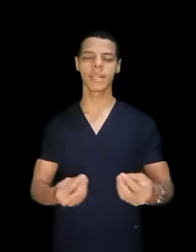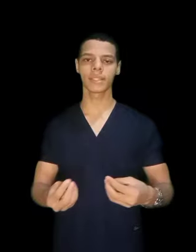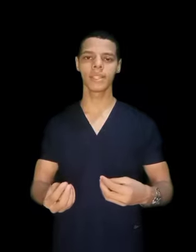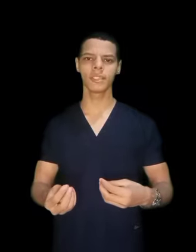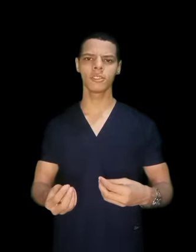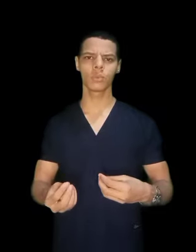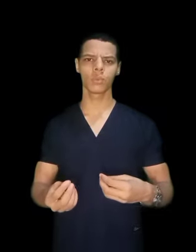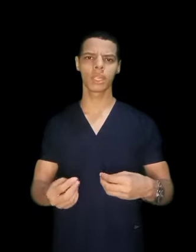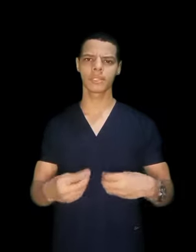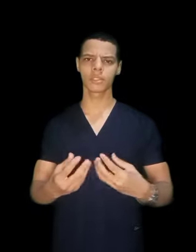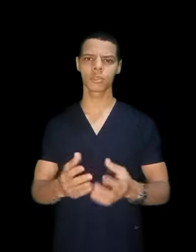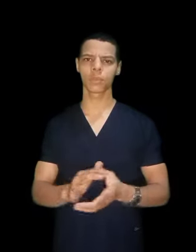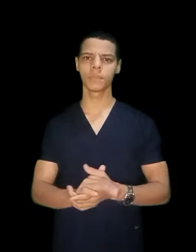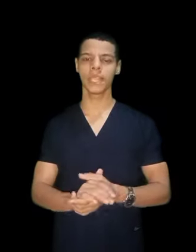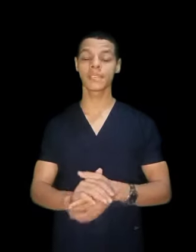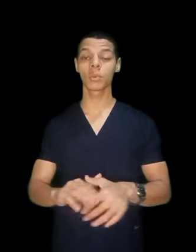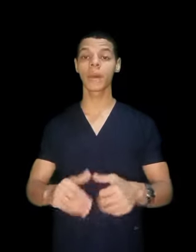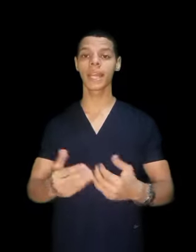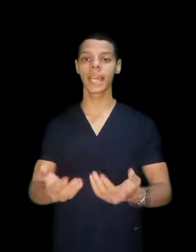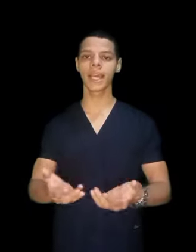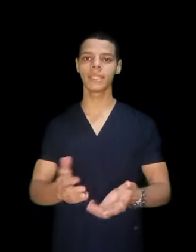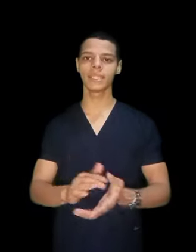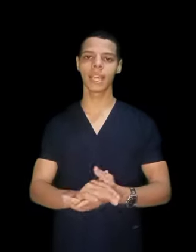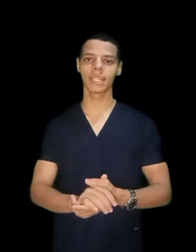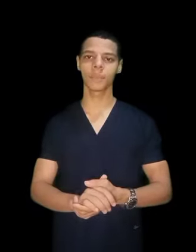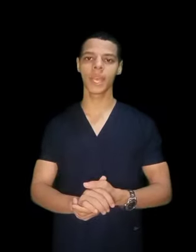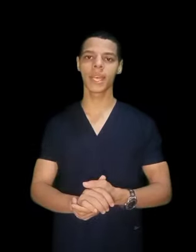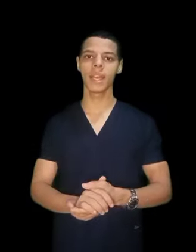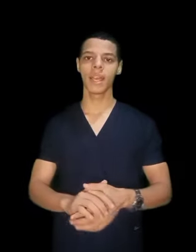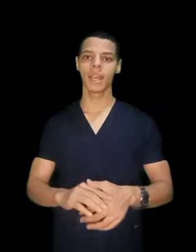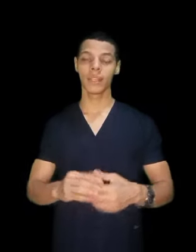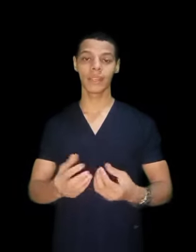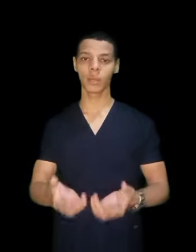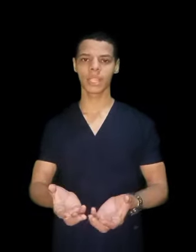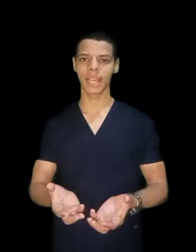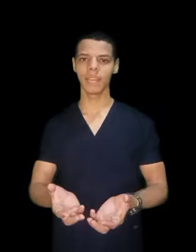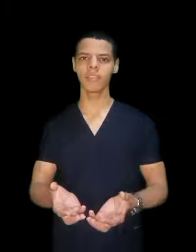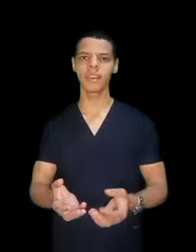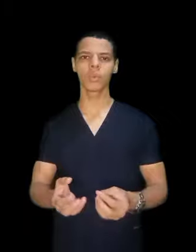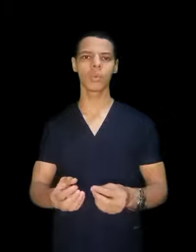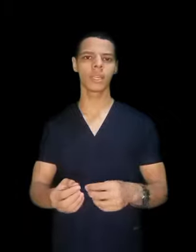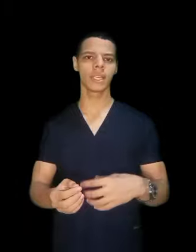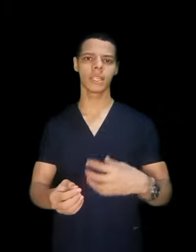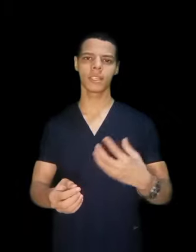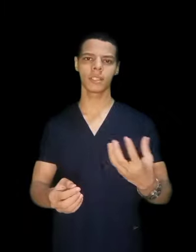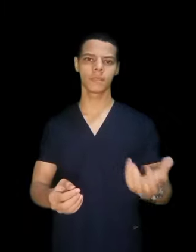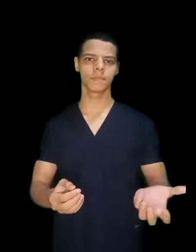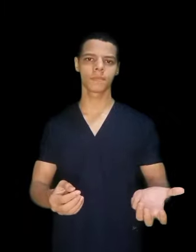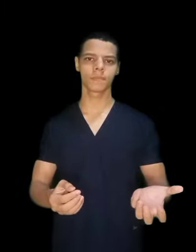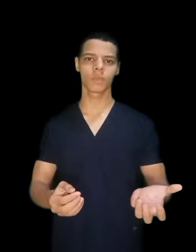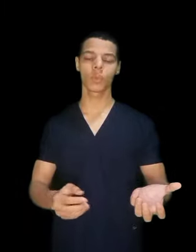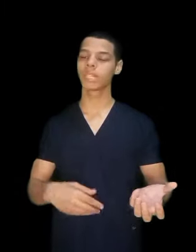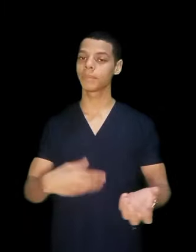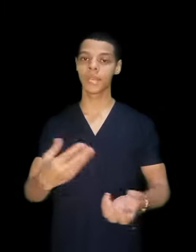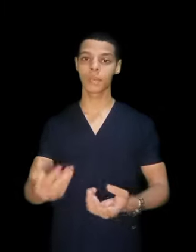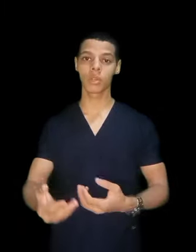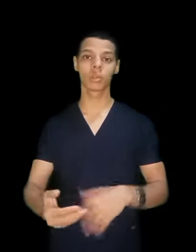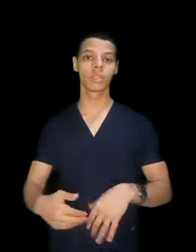سنتين وست شهر الامتياز وبعدها ان انت هتبدأ تاخد تكليفك وتبدأ برضو